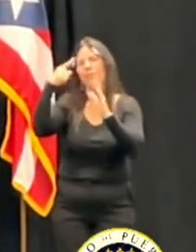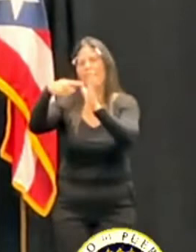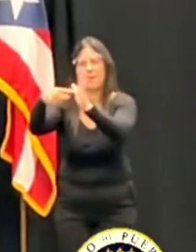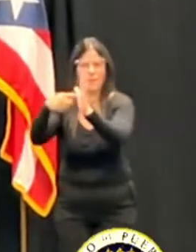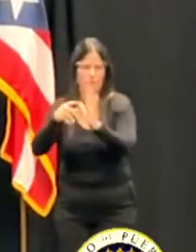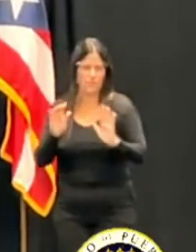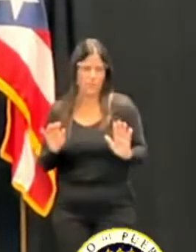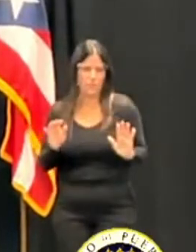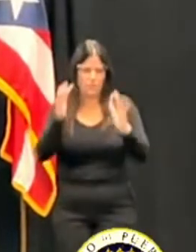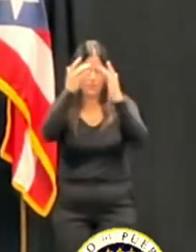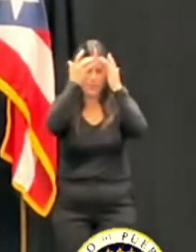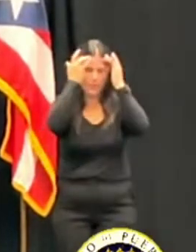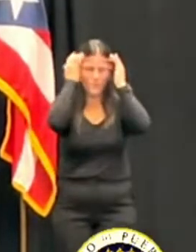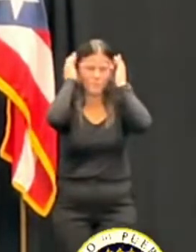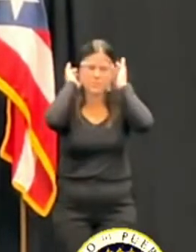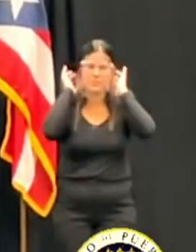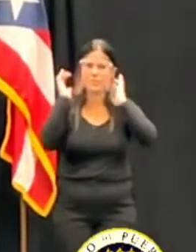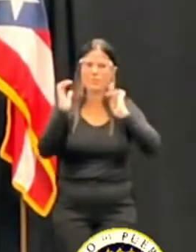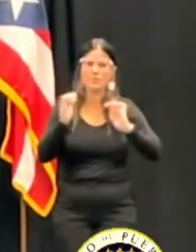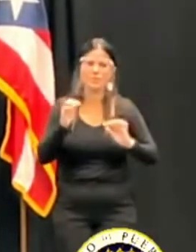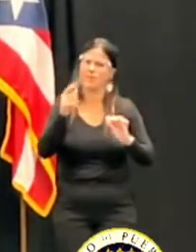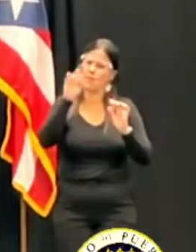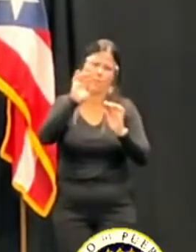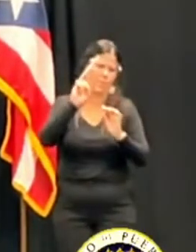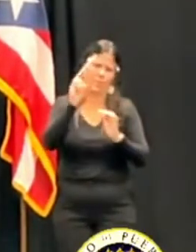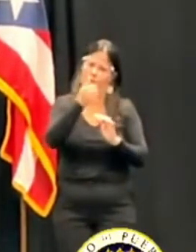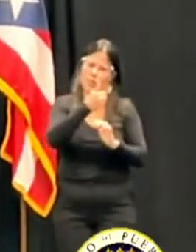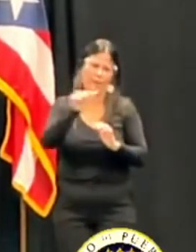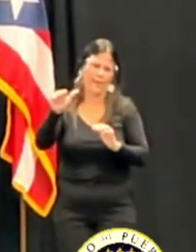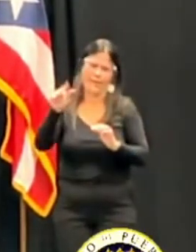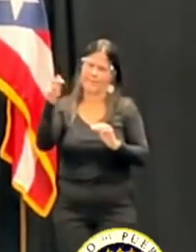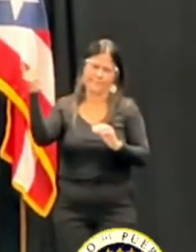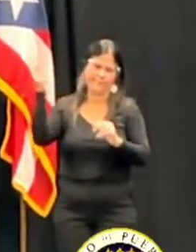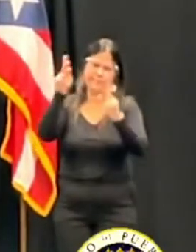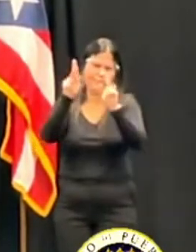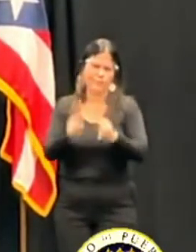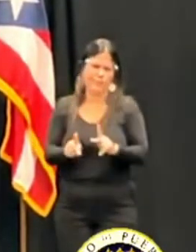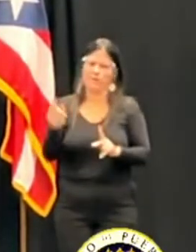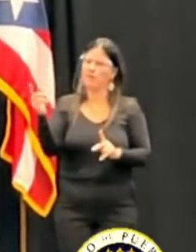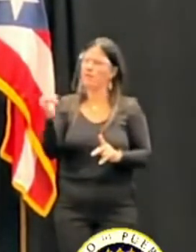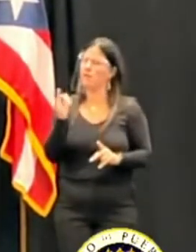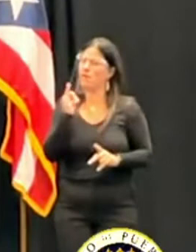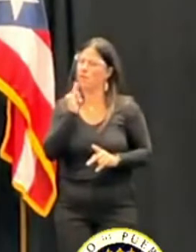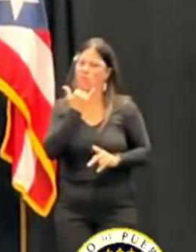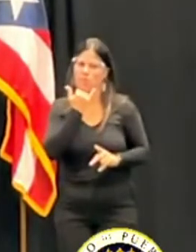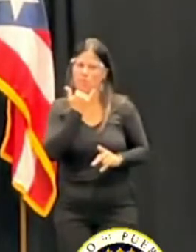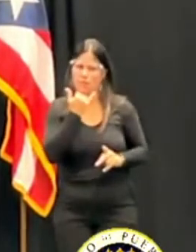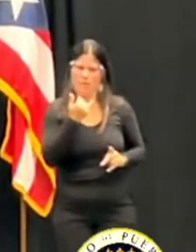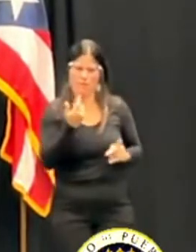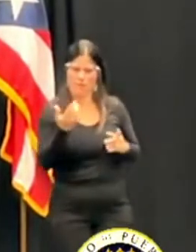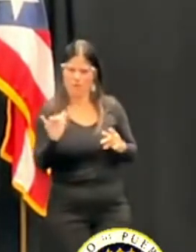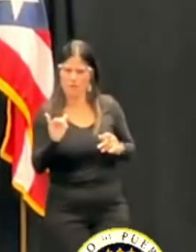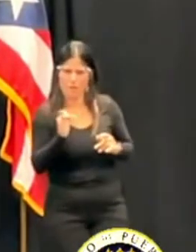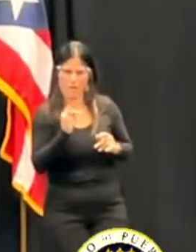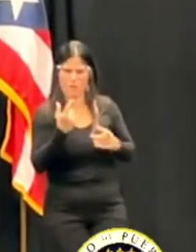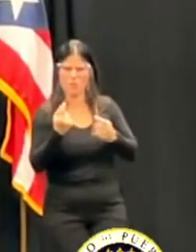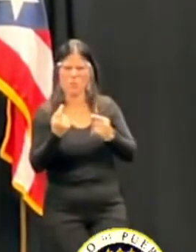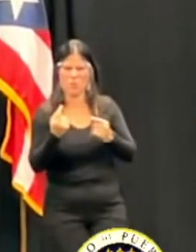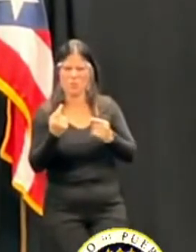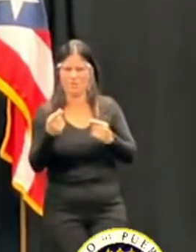me trae, o el funcionario de gobierno o el jefe de gabinete, y se hace un pequeño resumen de lo que él quiso